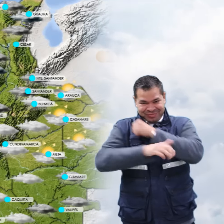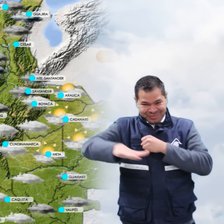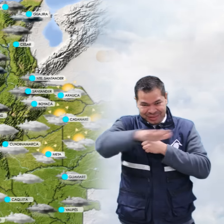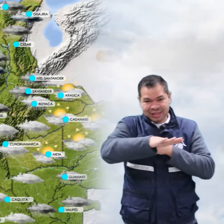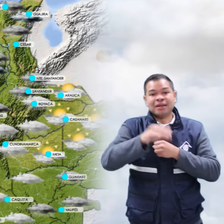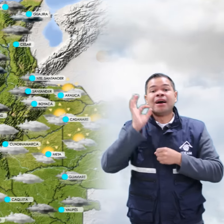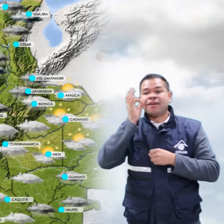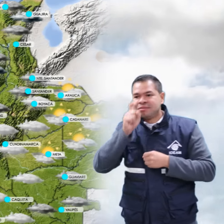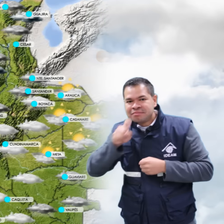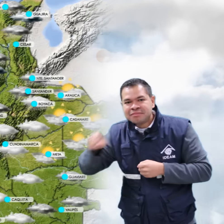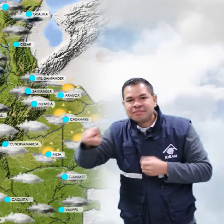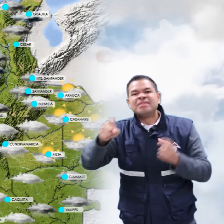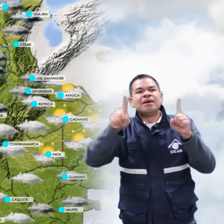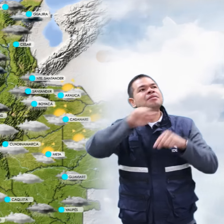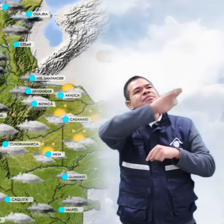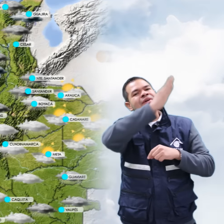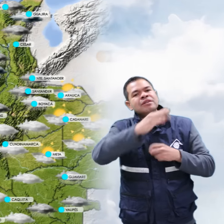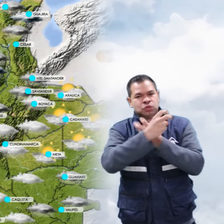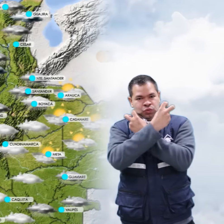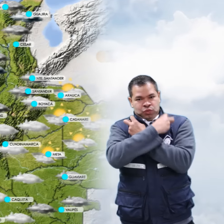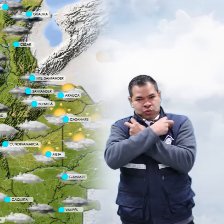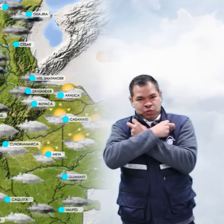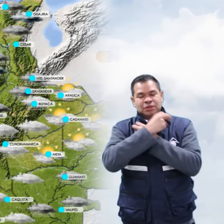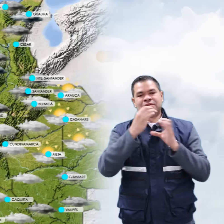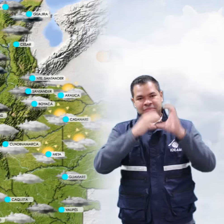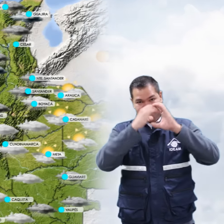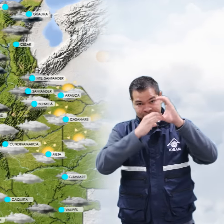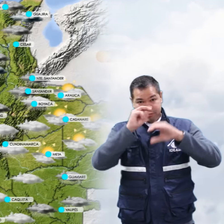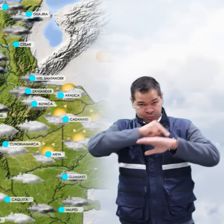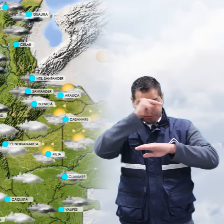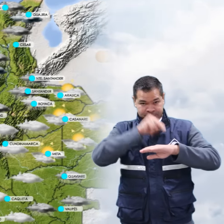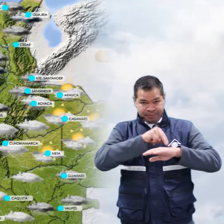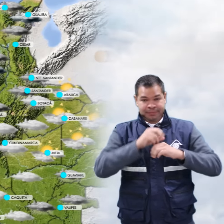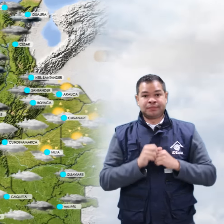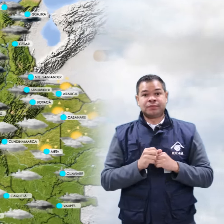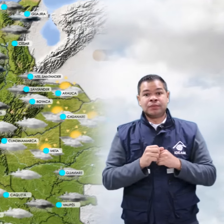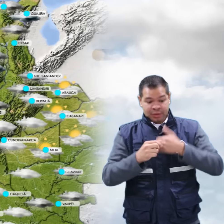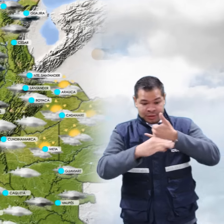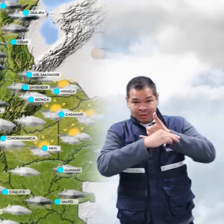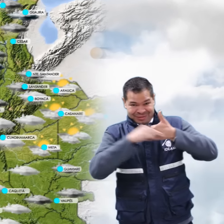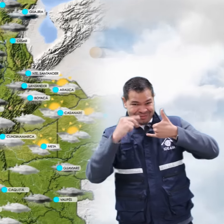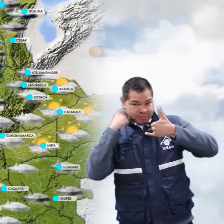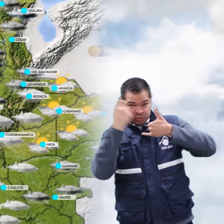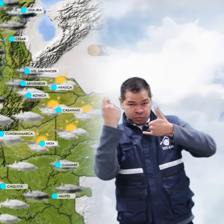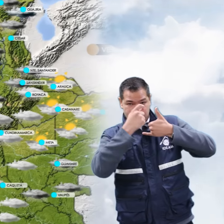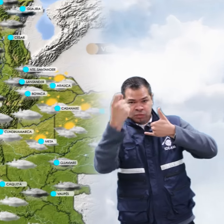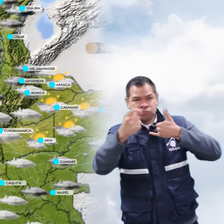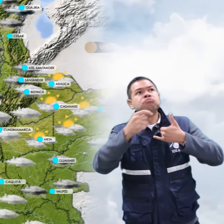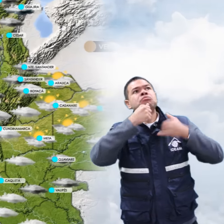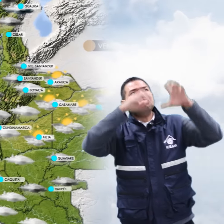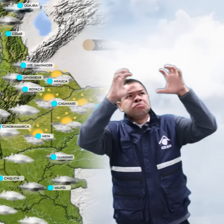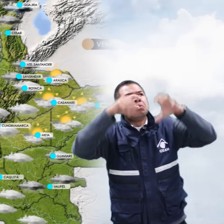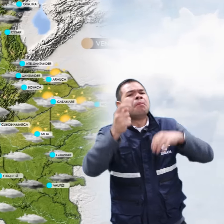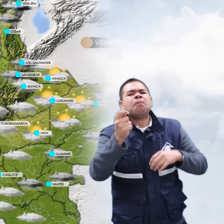Cafetero y zonas de montaña de Huilá, Cauca y de Nariño. En la región orinoquía, se prevén algunas lloviznas, lluvias